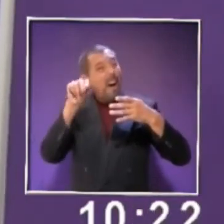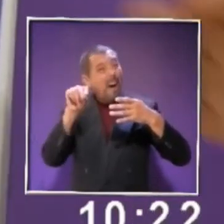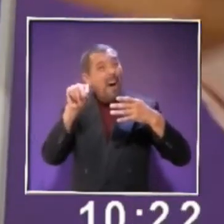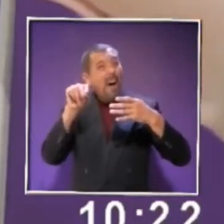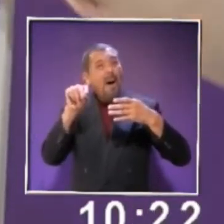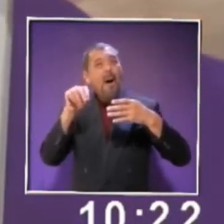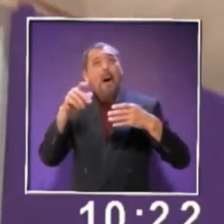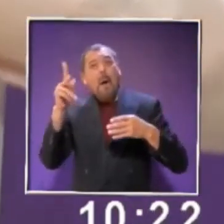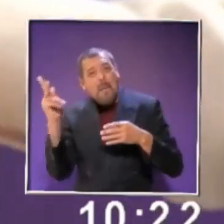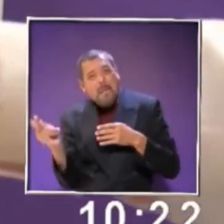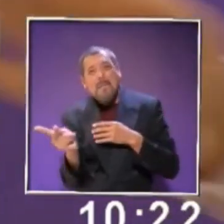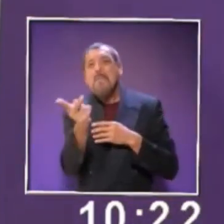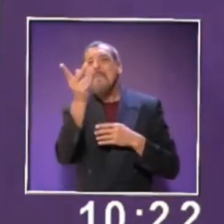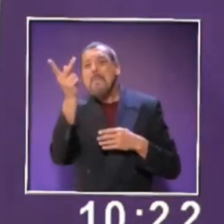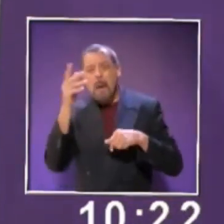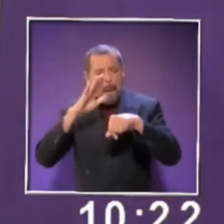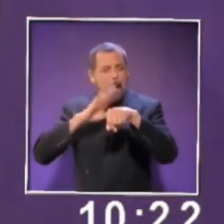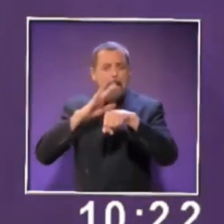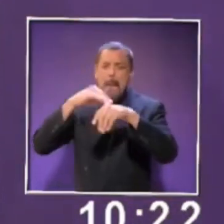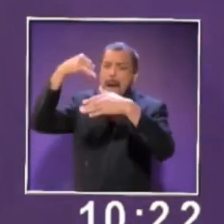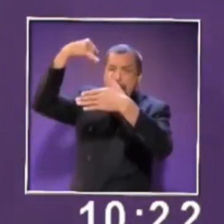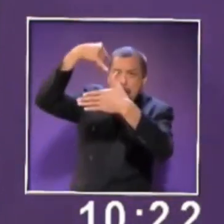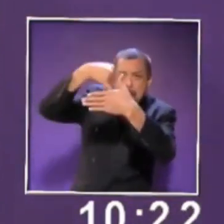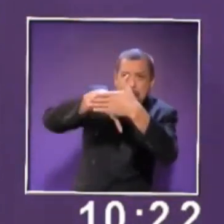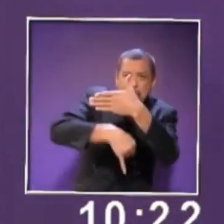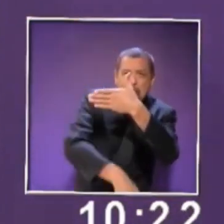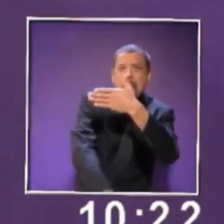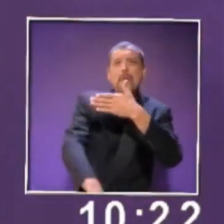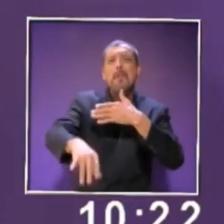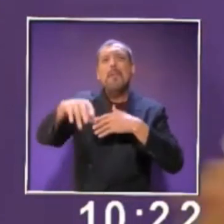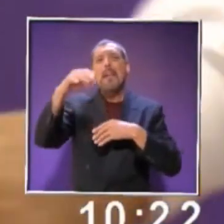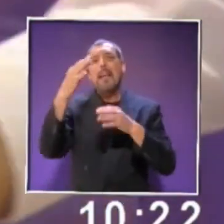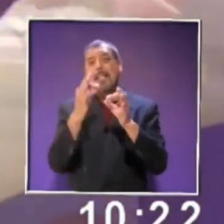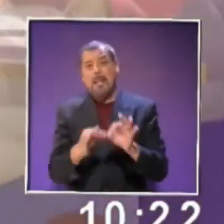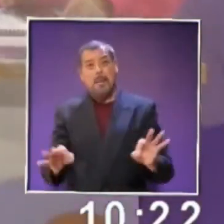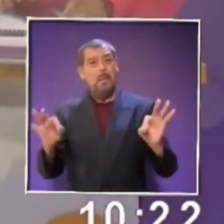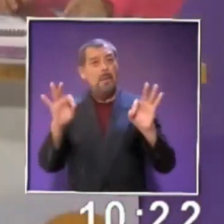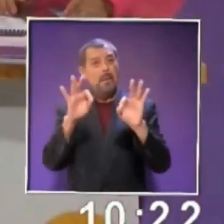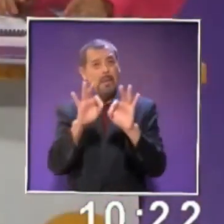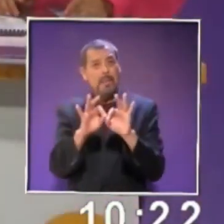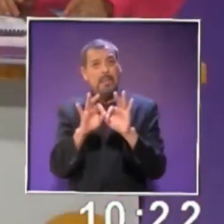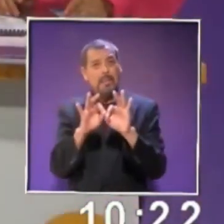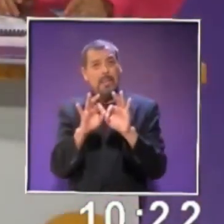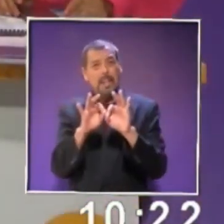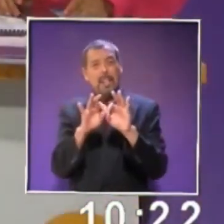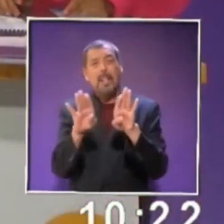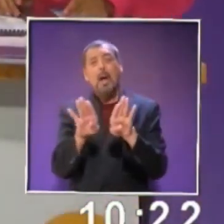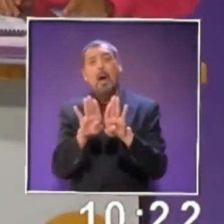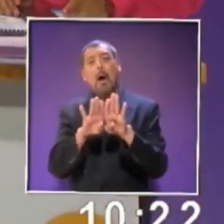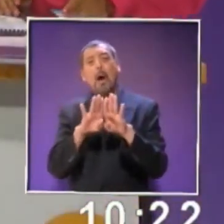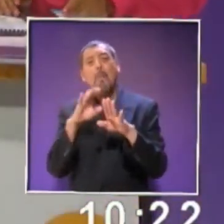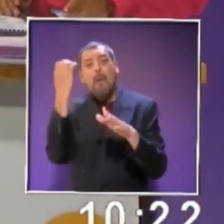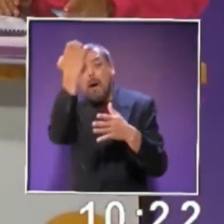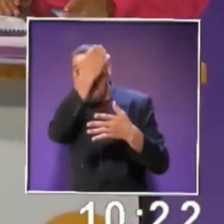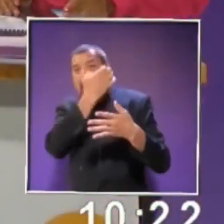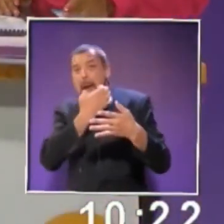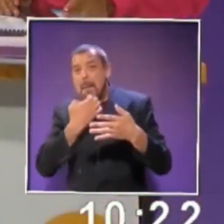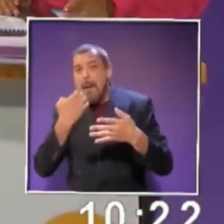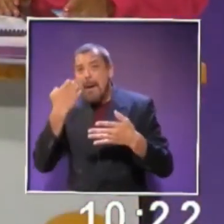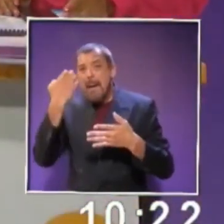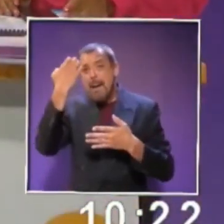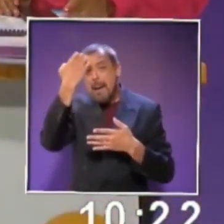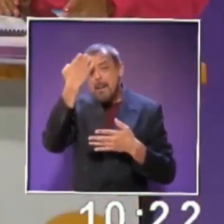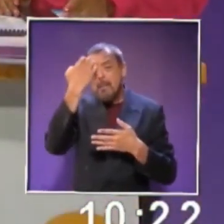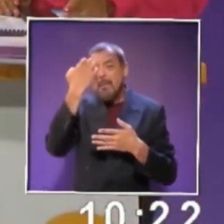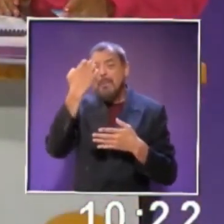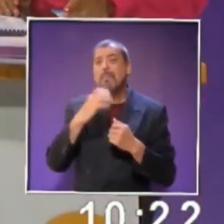poquito más para poder contestar estas preguntas. También es muy importante lo que es la evaluación. ¿Qué es, como